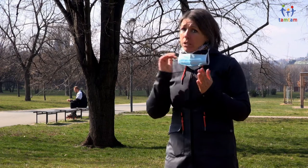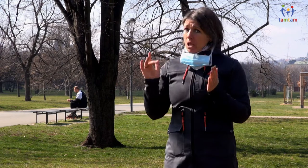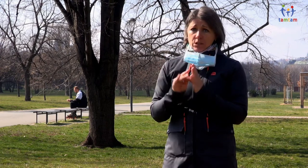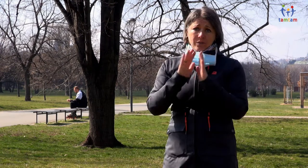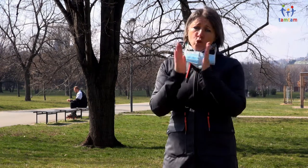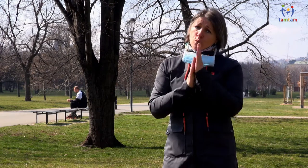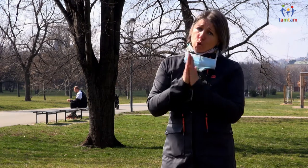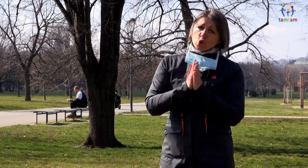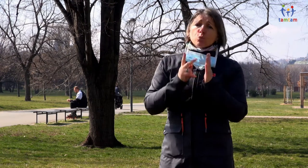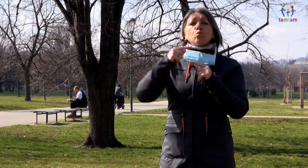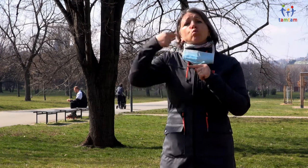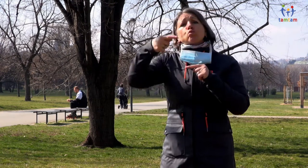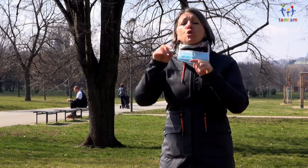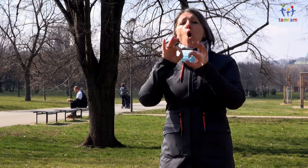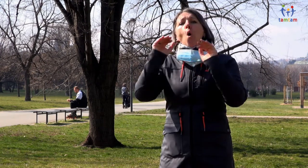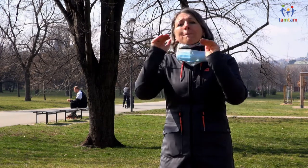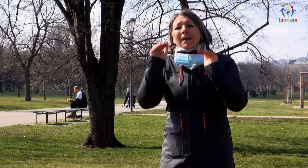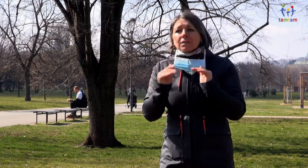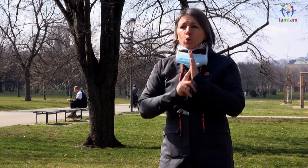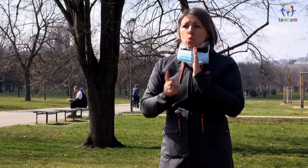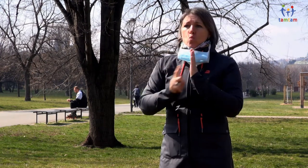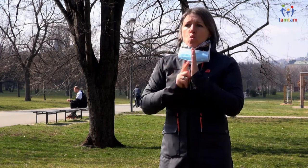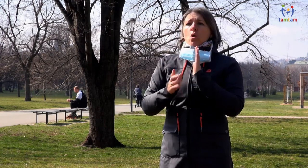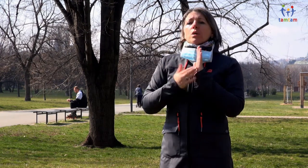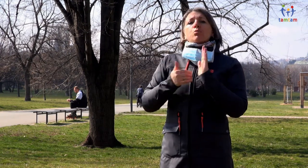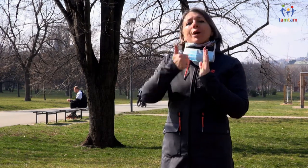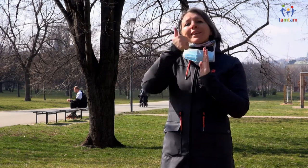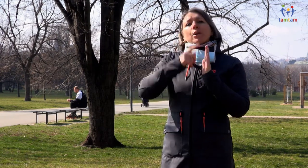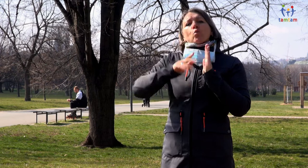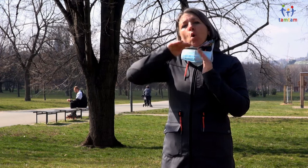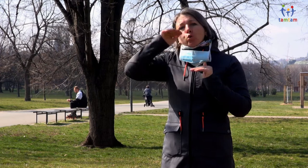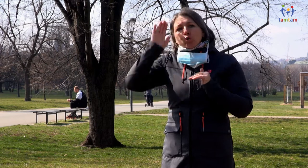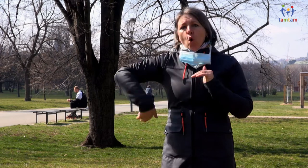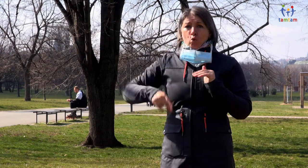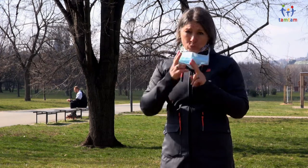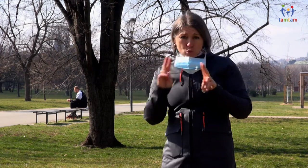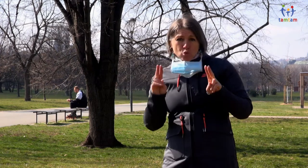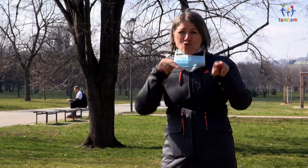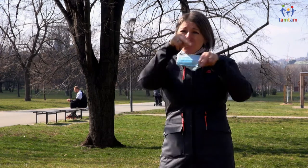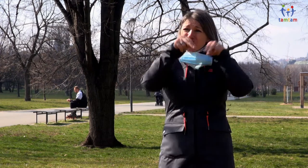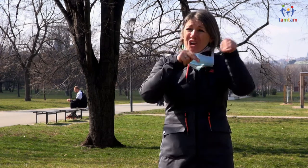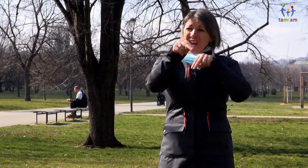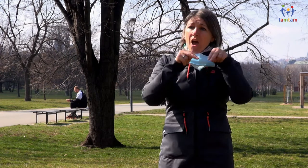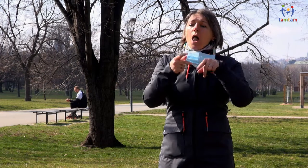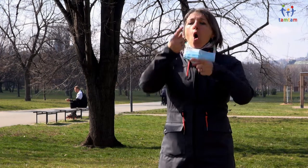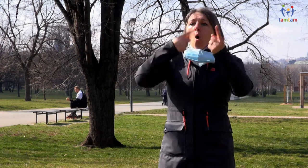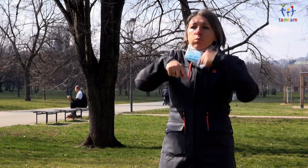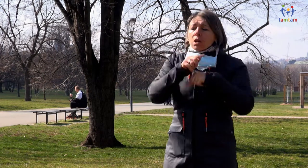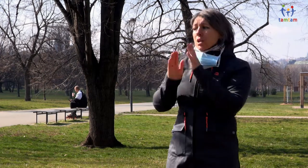bylo by možné třeba dát o jeden míň. Zároveň chápejte ty učitele, že i oni hledají cestu.